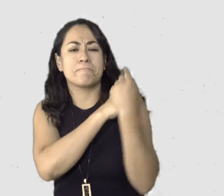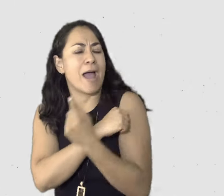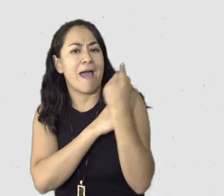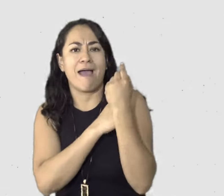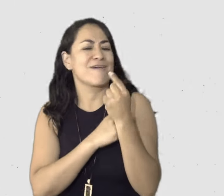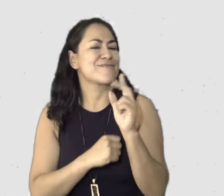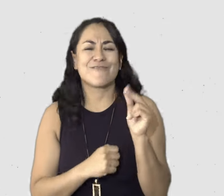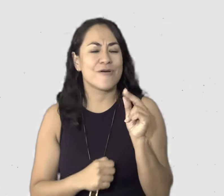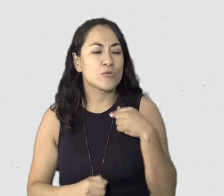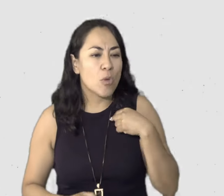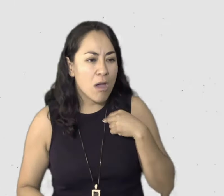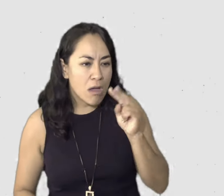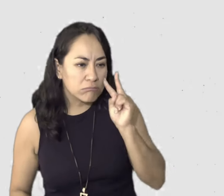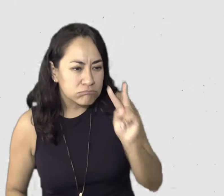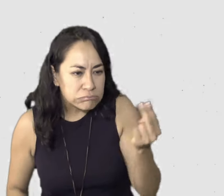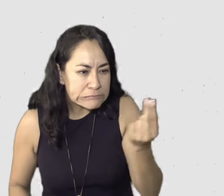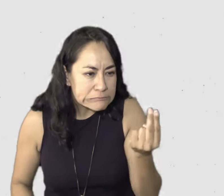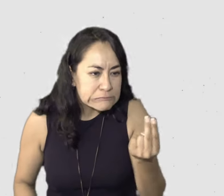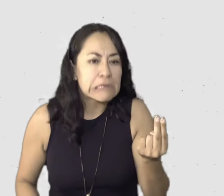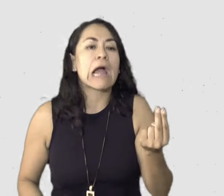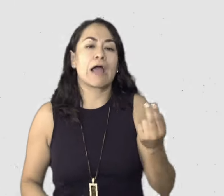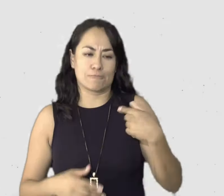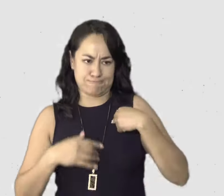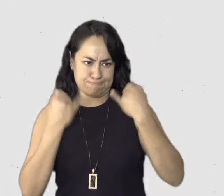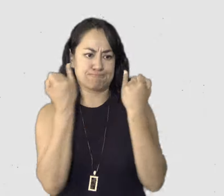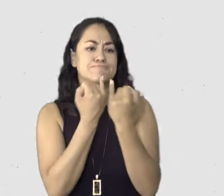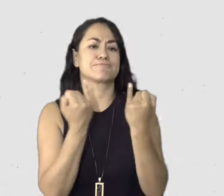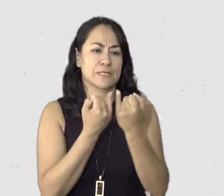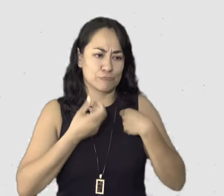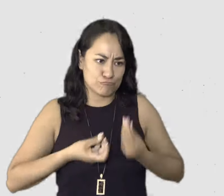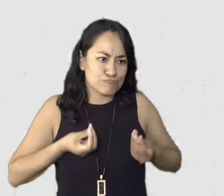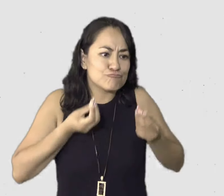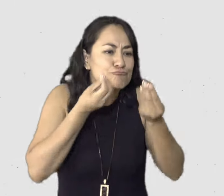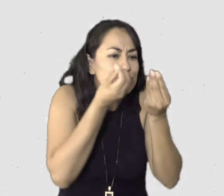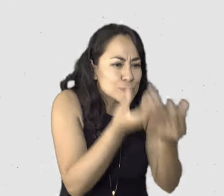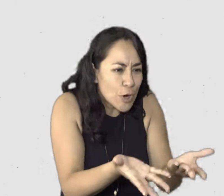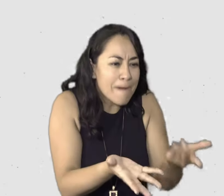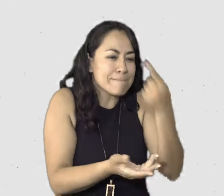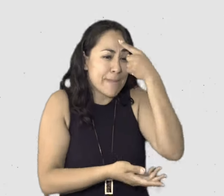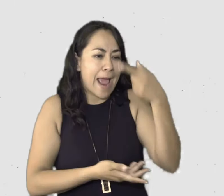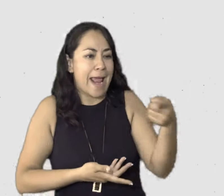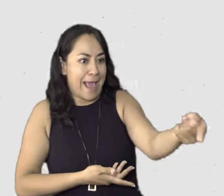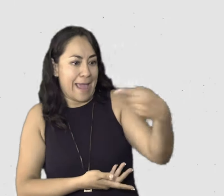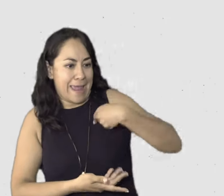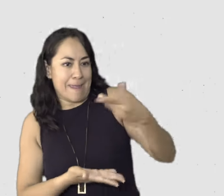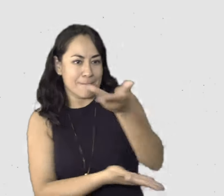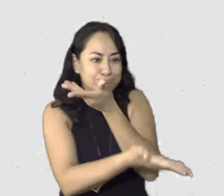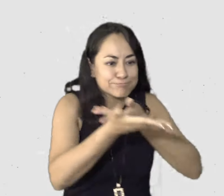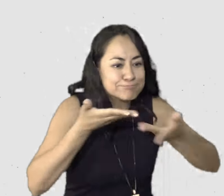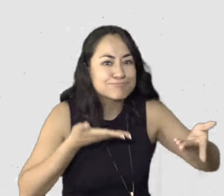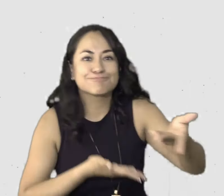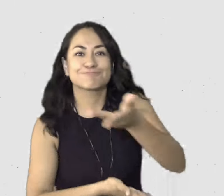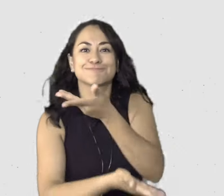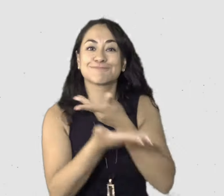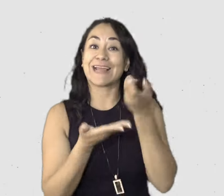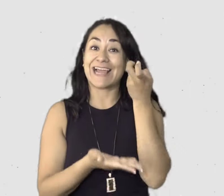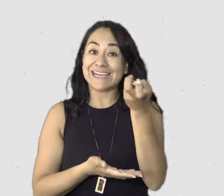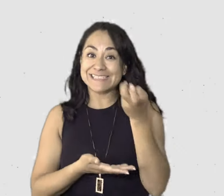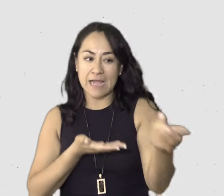yo quiero recibir algo de ustedes, de alguna otra persona, también tengo que aportar y también tengo que cuidar al grupo y tengo que despertar y decir buenos días y